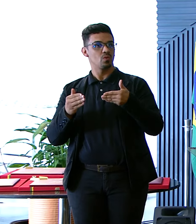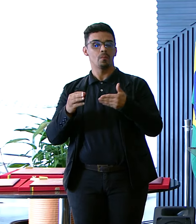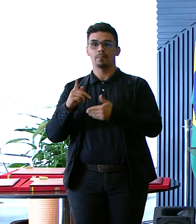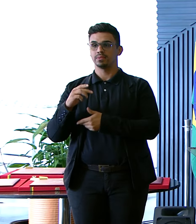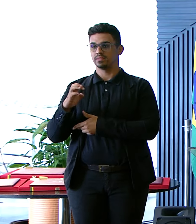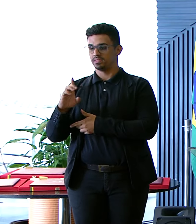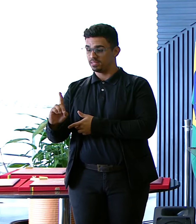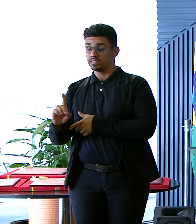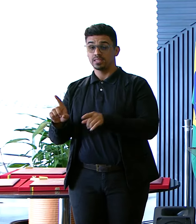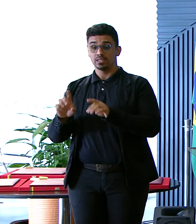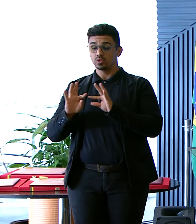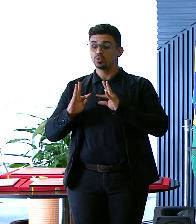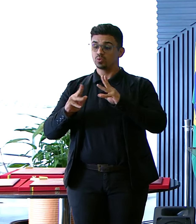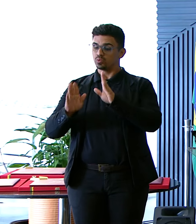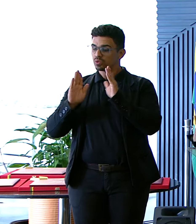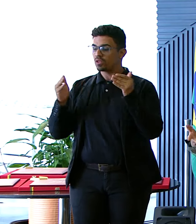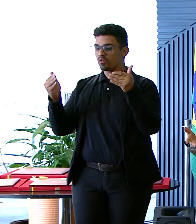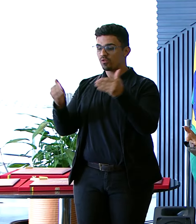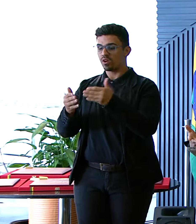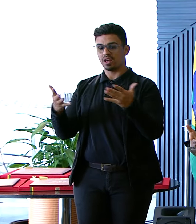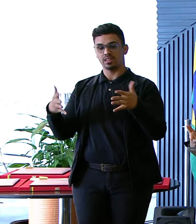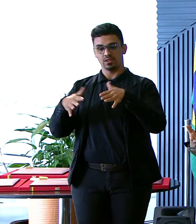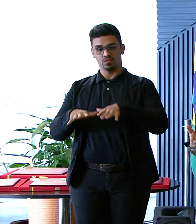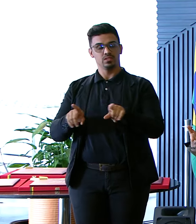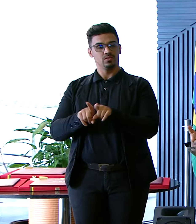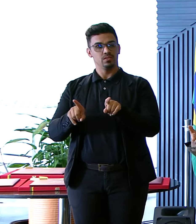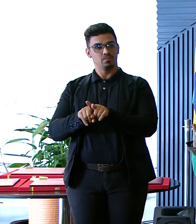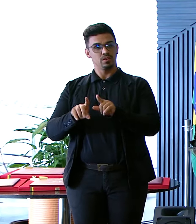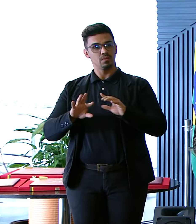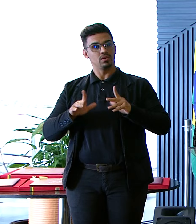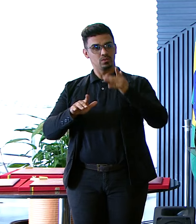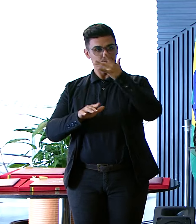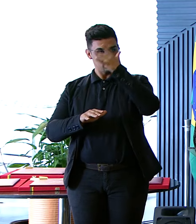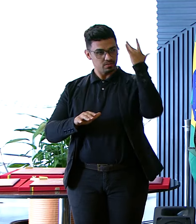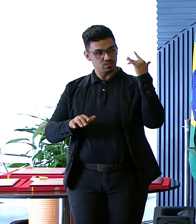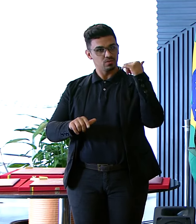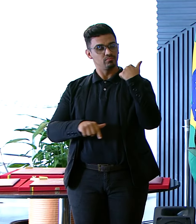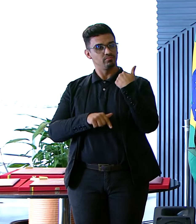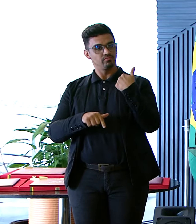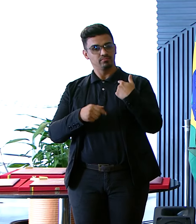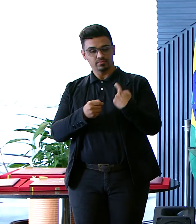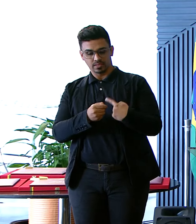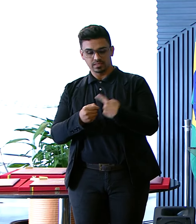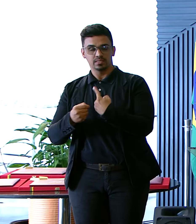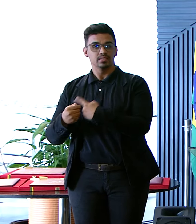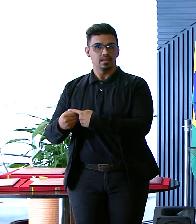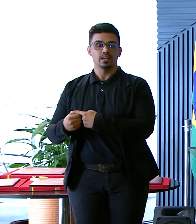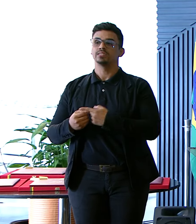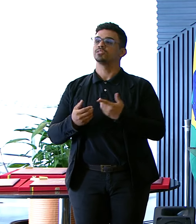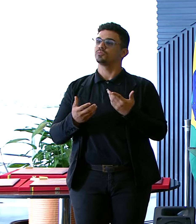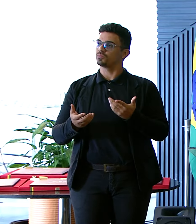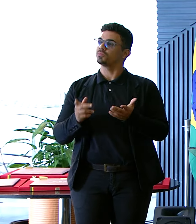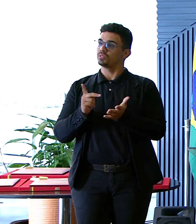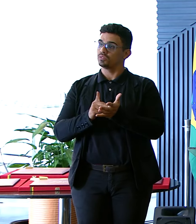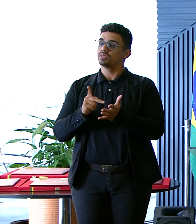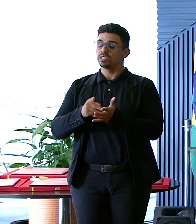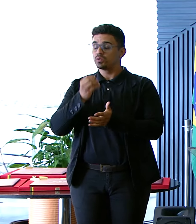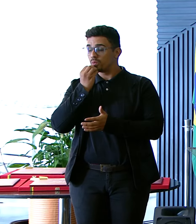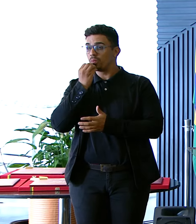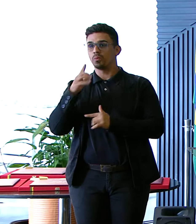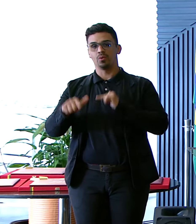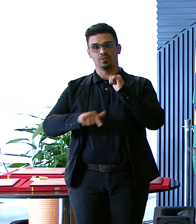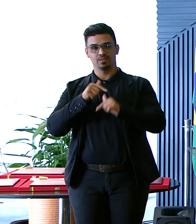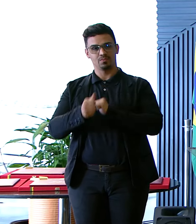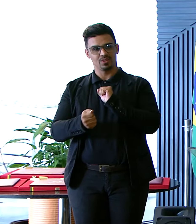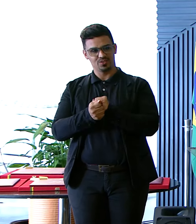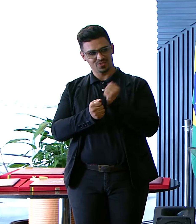inclusão Acaba sendo voltado Para toda a população Vulnerável da cidade E foi muito Muito bom Trabalhar com a